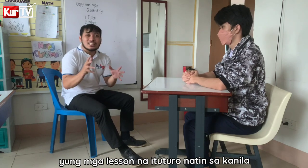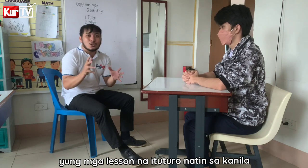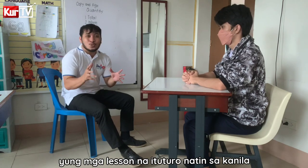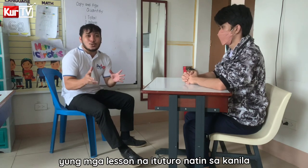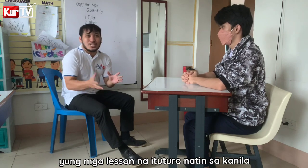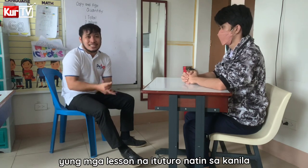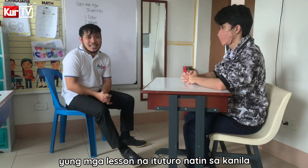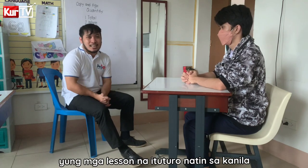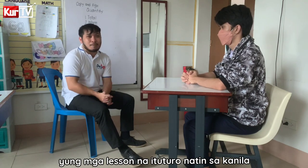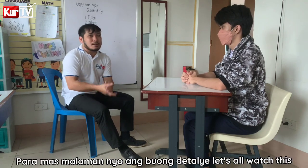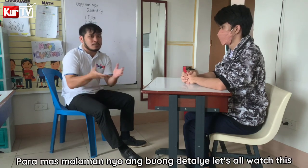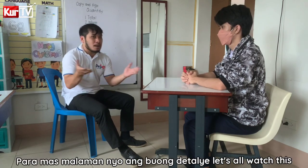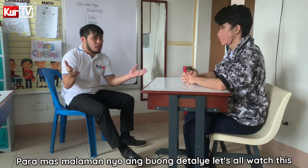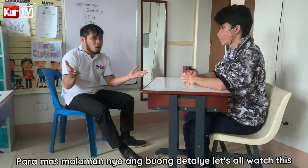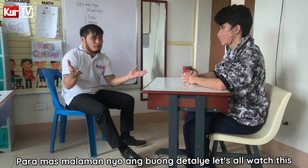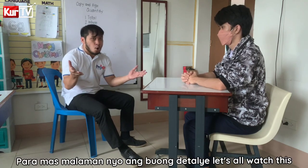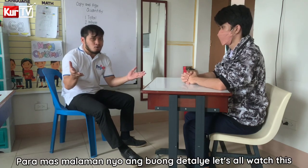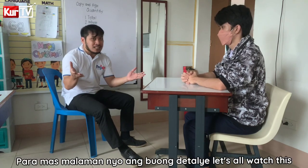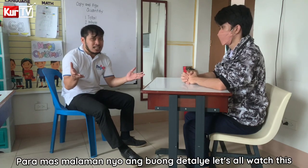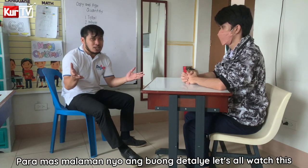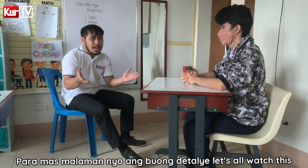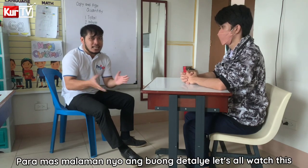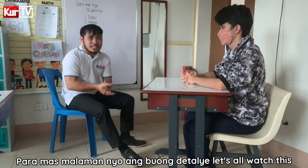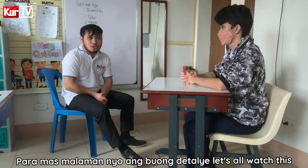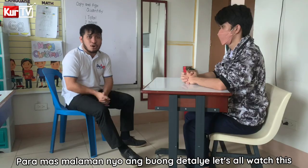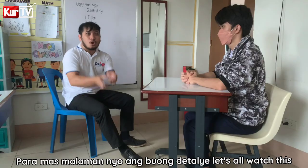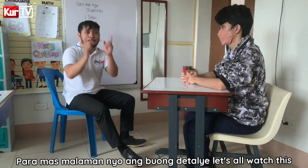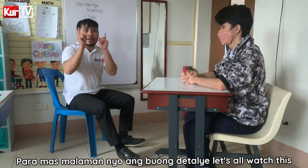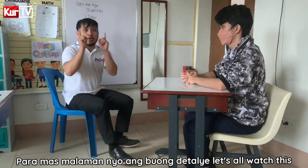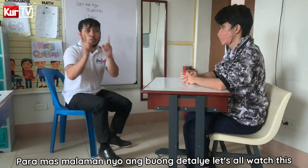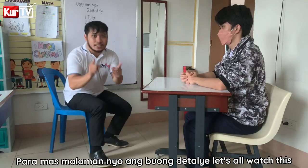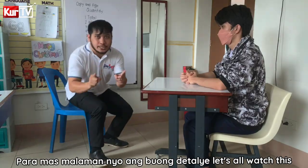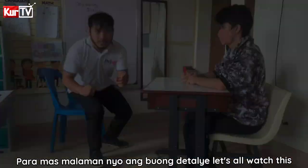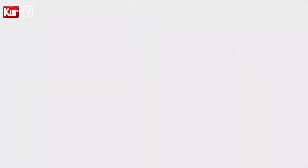itunuturuan yung sana. Para makalaman nyo ang buong detalin niyan. That's all. Watch this.